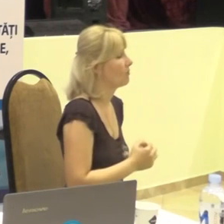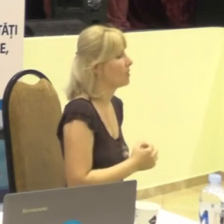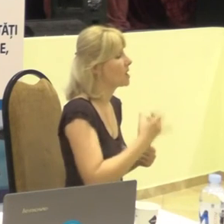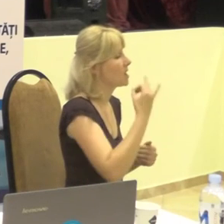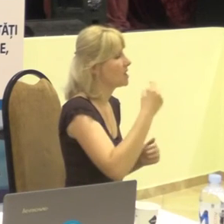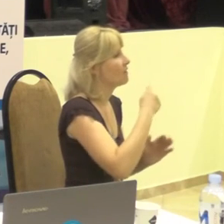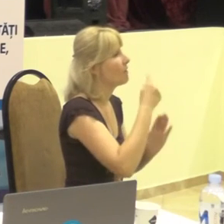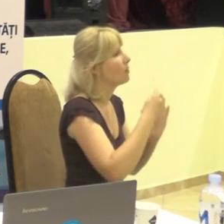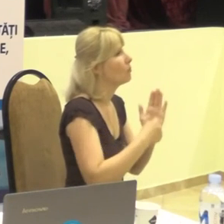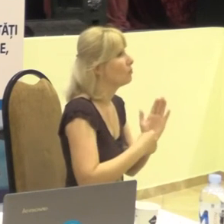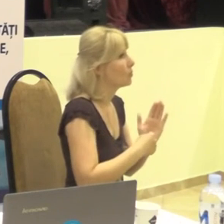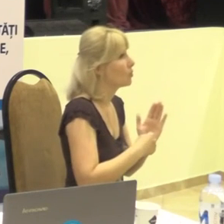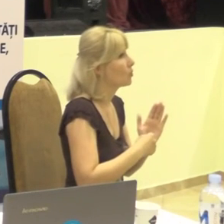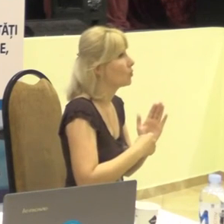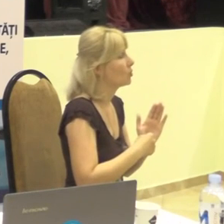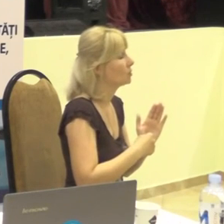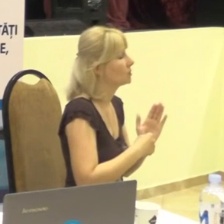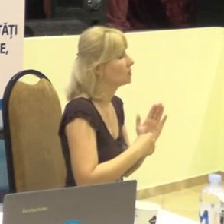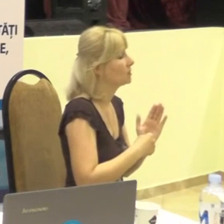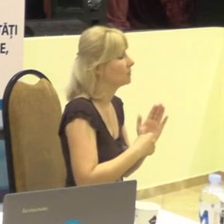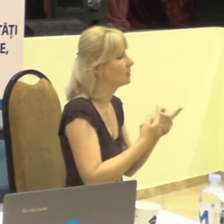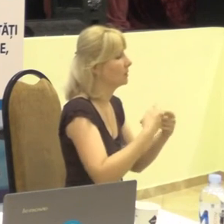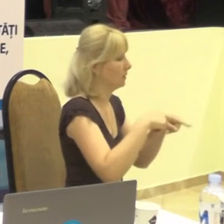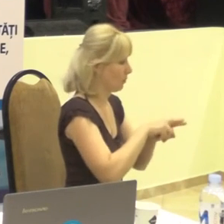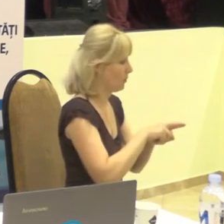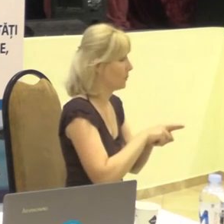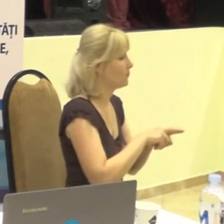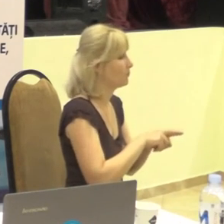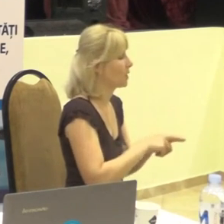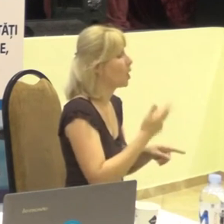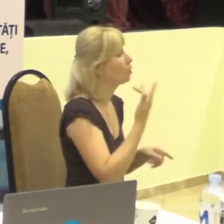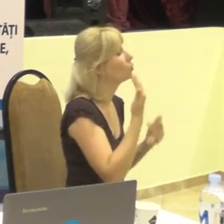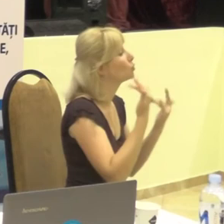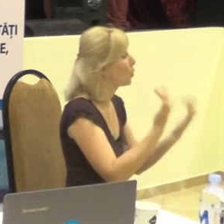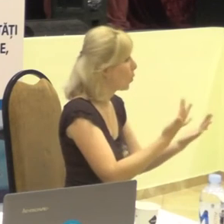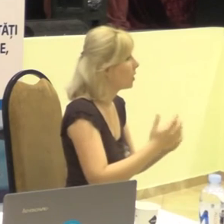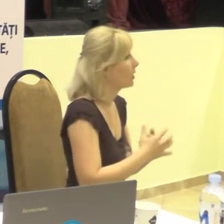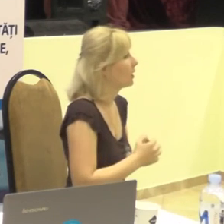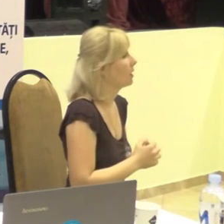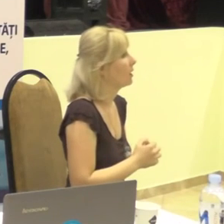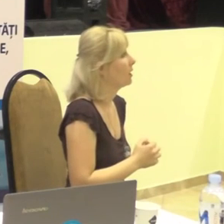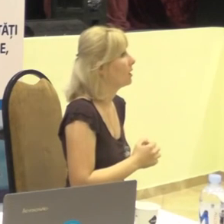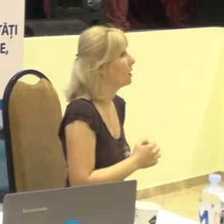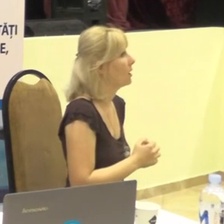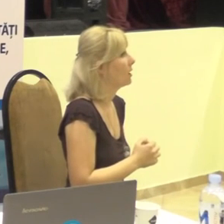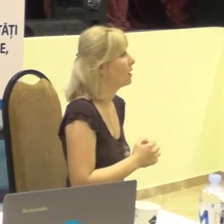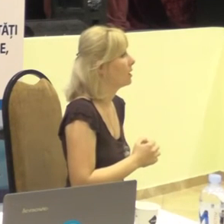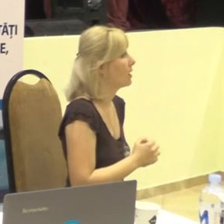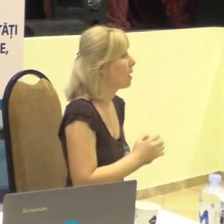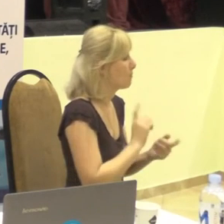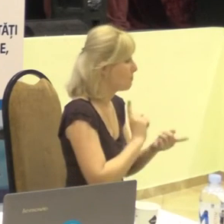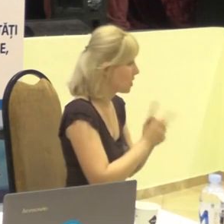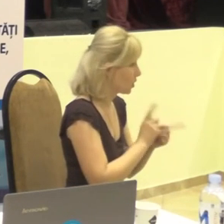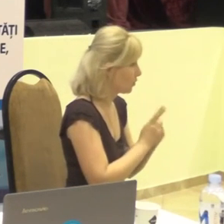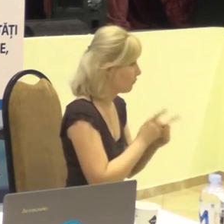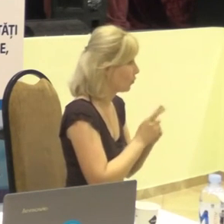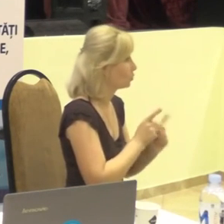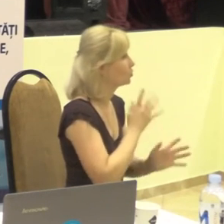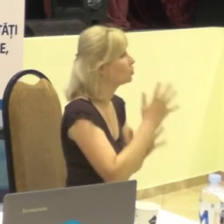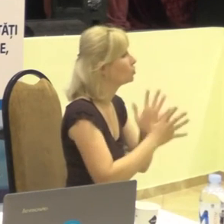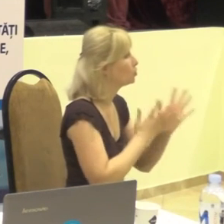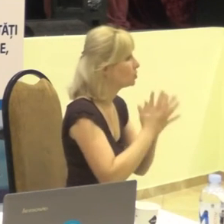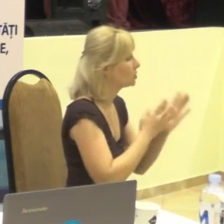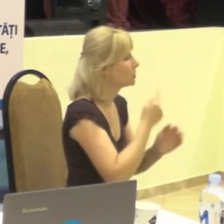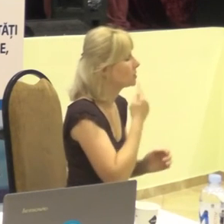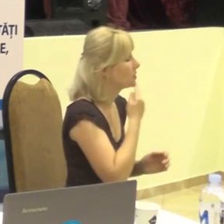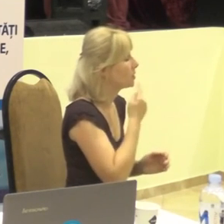întrebarea care a fost formulată este următoarea. Câți interpreți în limbață luminicogestual vor fi în